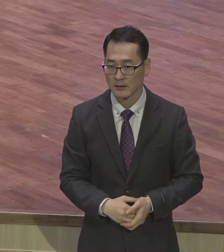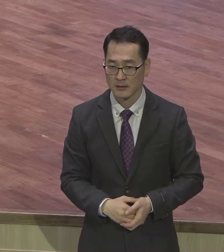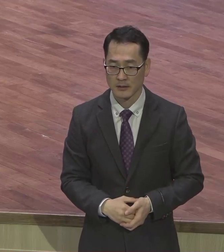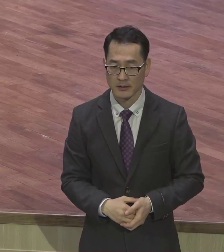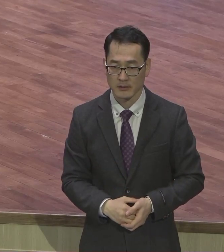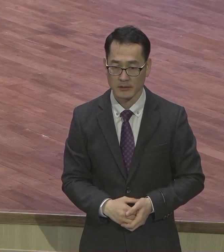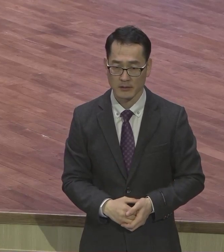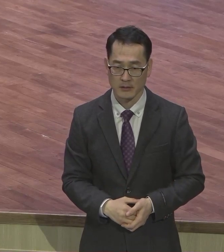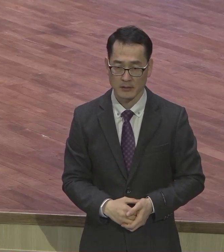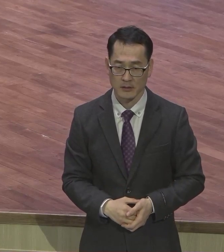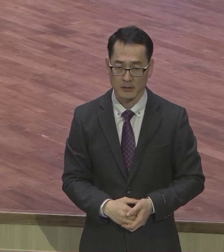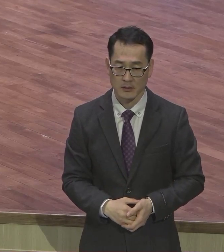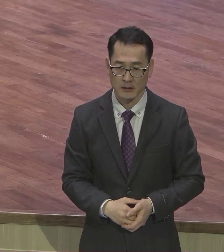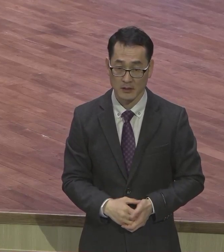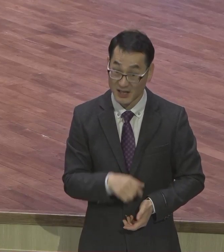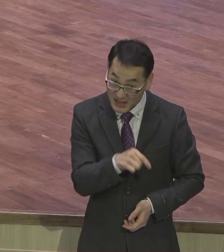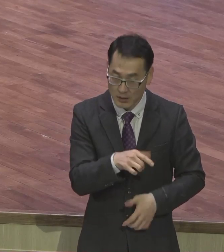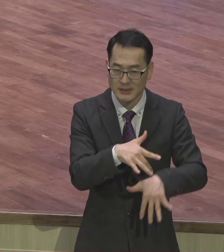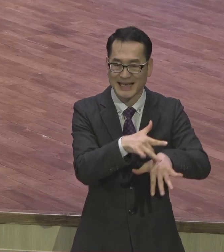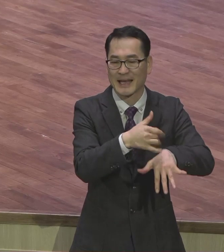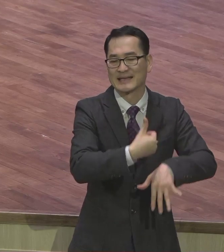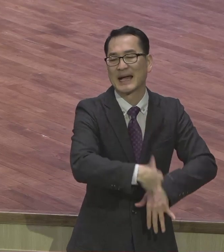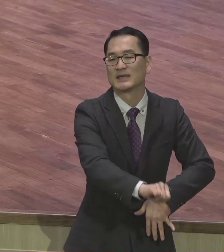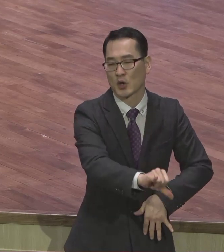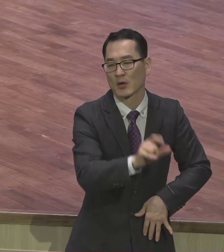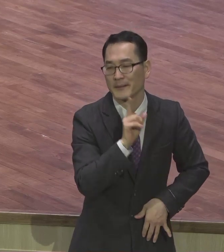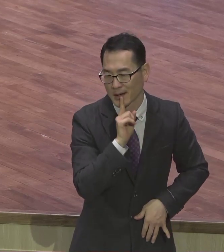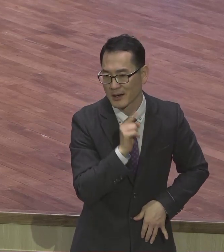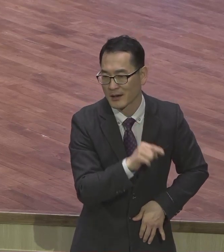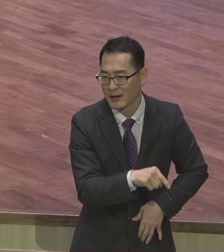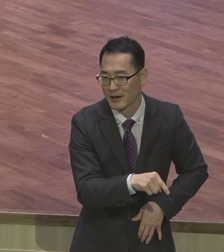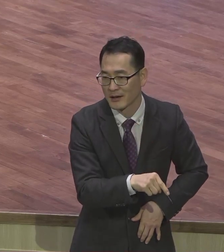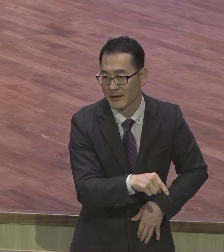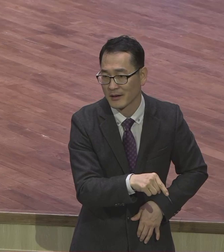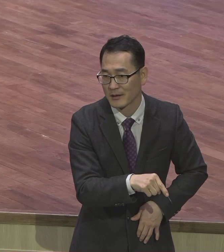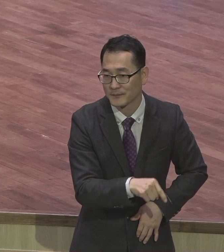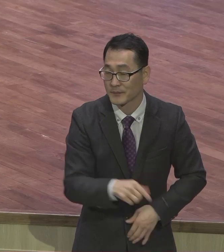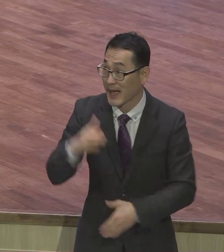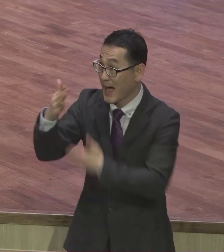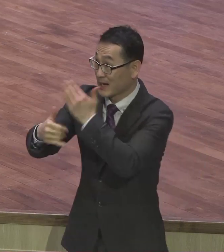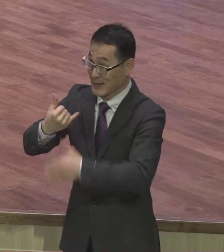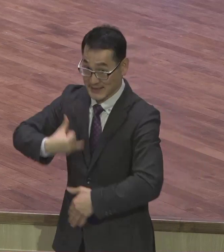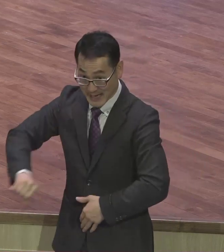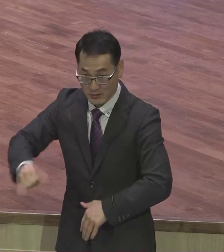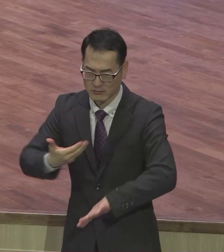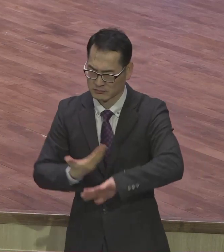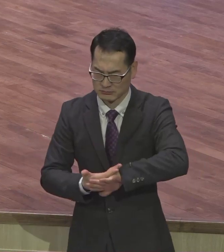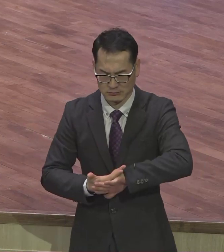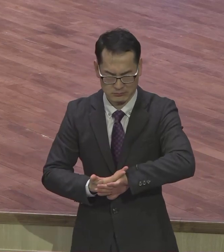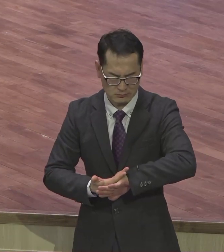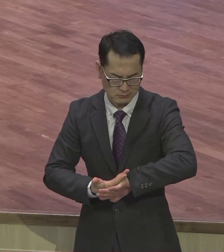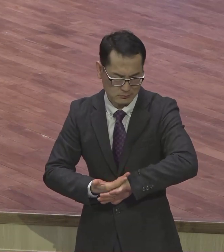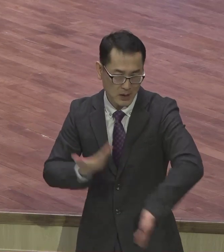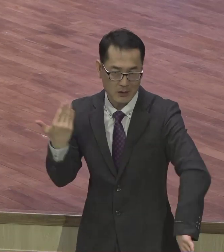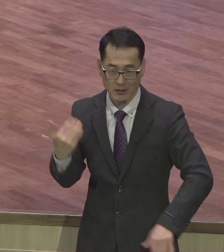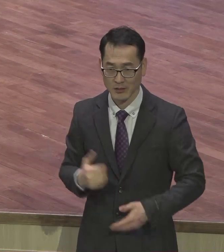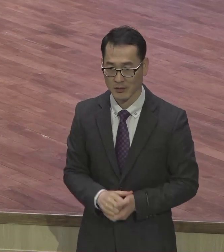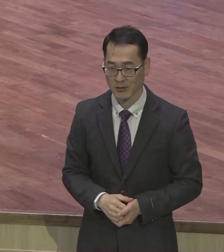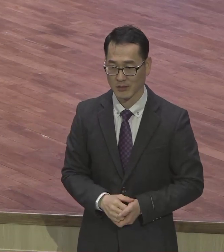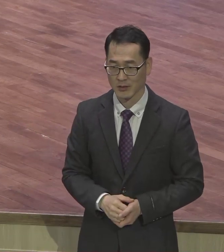그걸 마귀 자식이라 그래요 마귀 자식 하나님의 자녀는 무엇을 해도 무엇을 사업을 하든지